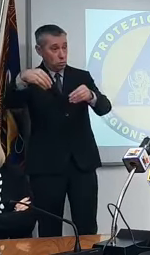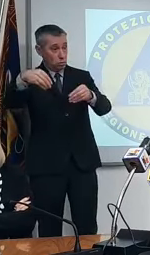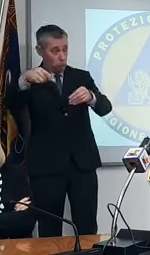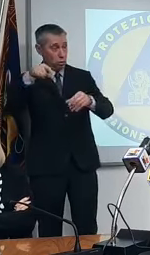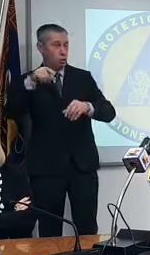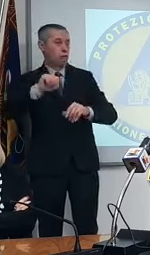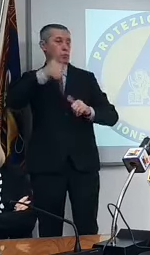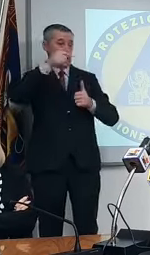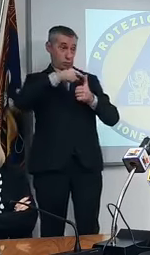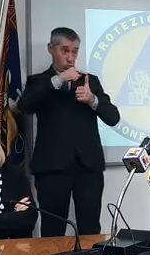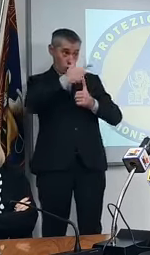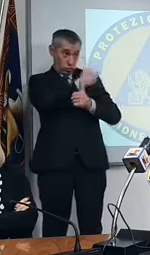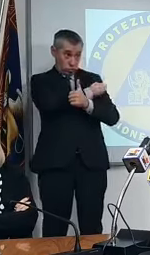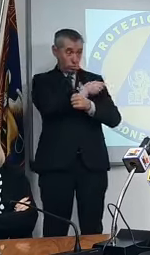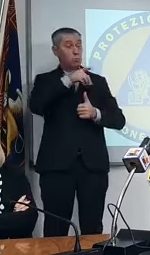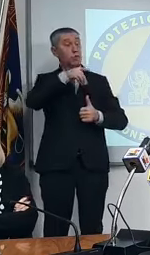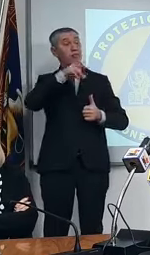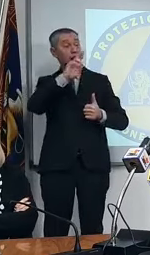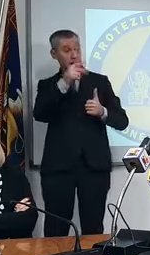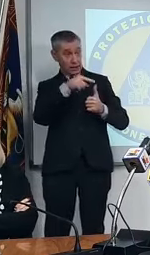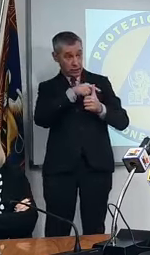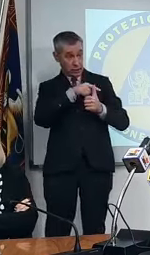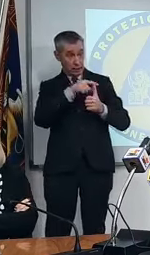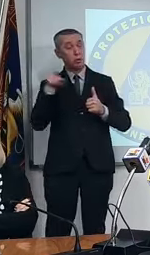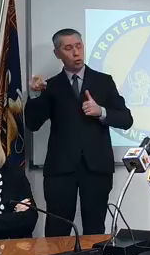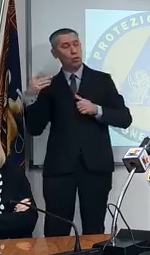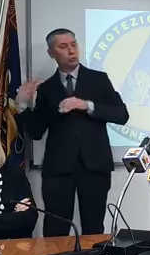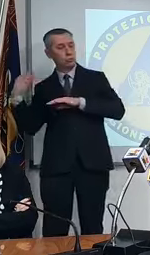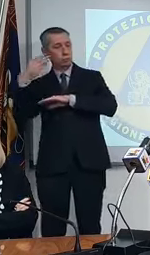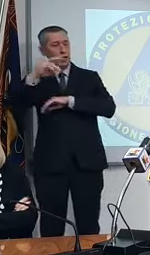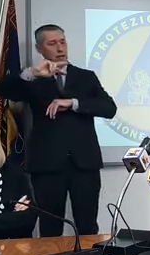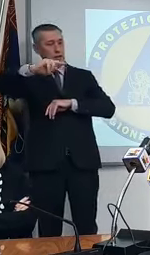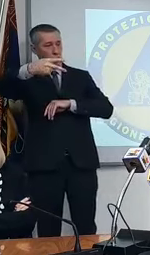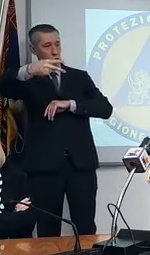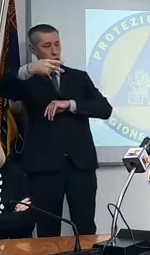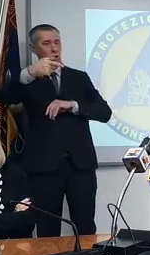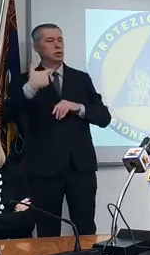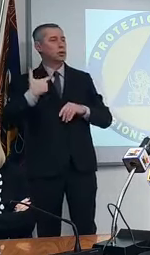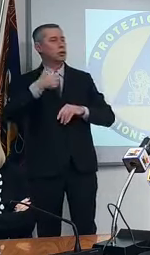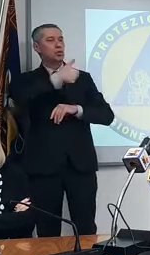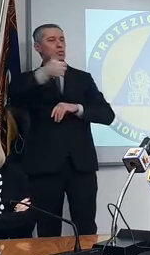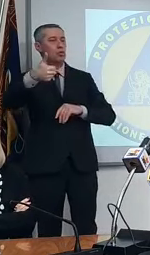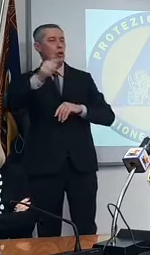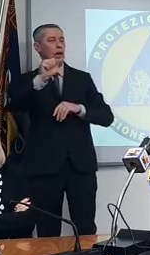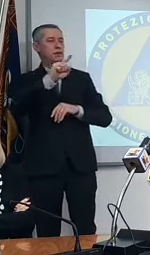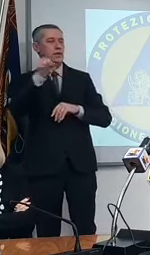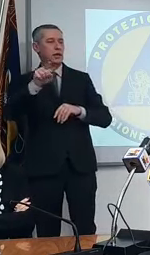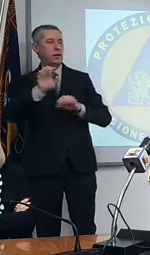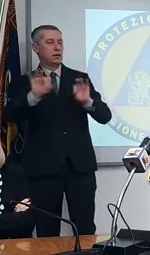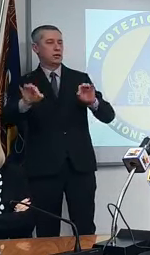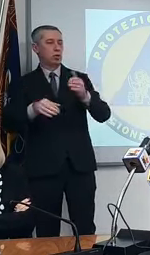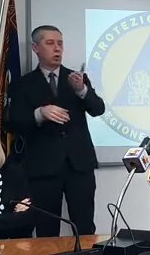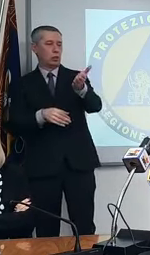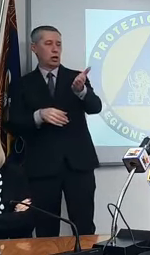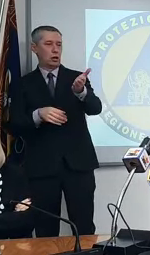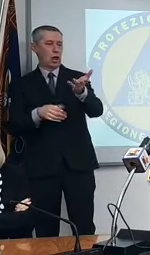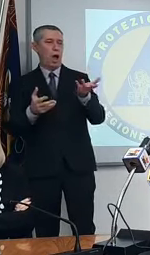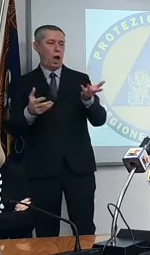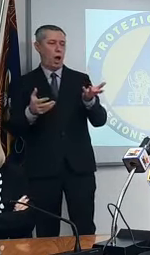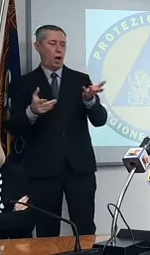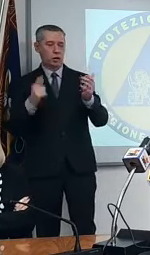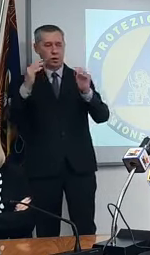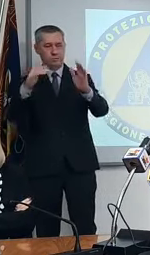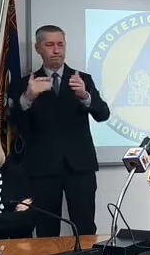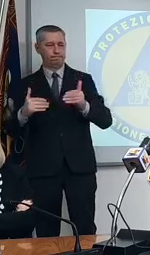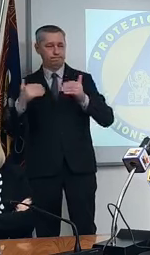e nel posto appunto di vaccinazione c'era solo AstraZeneca quindi è rinviato e